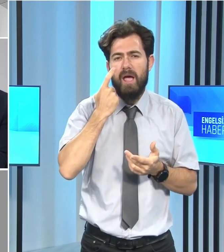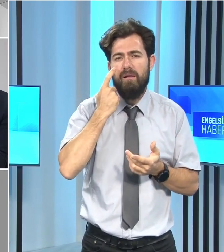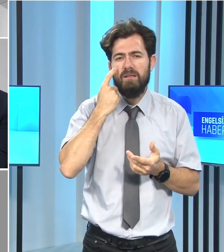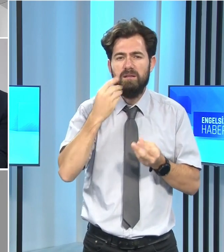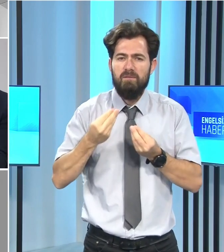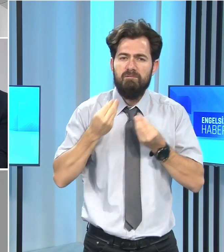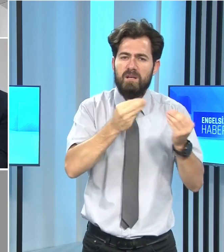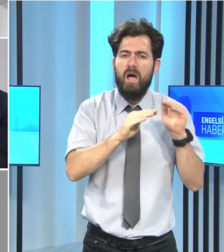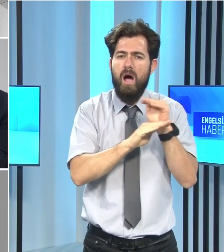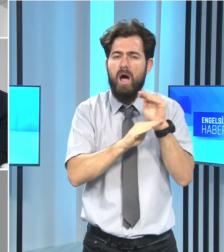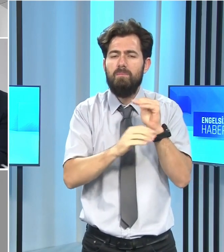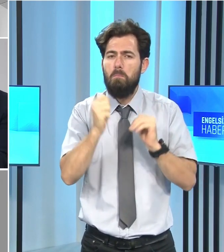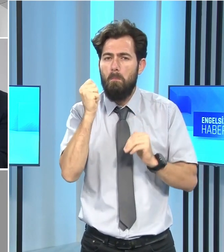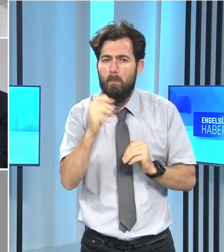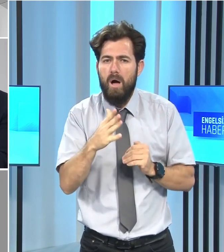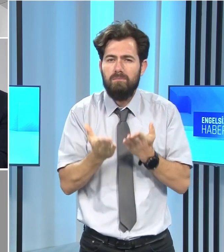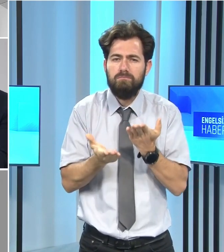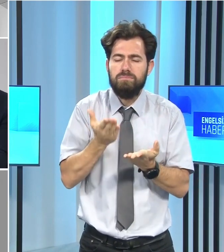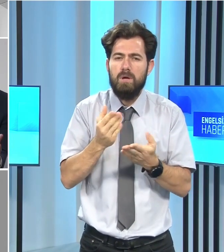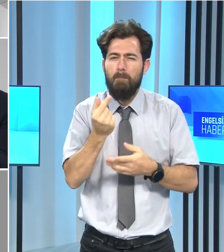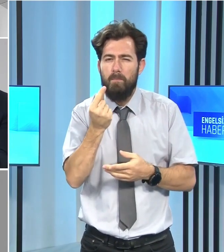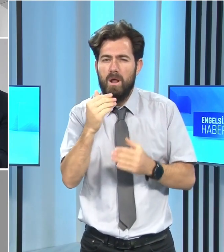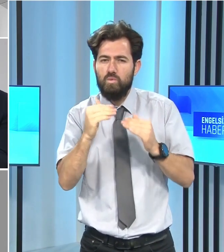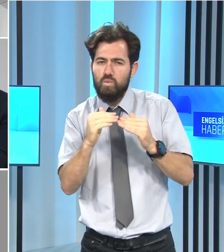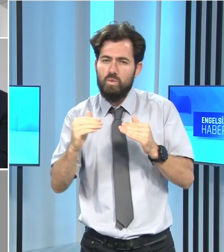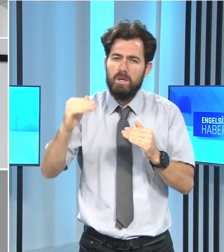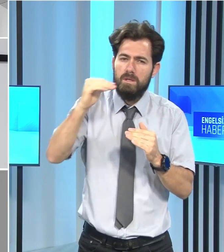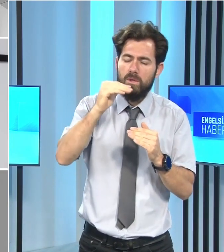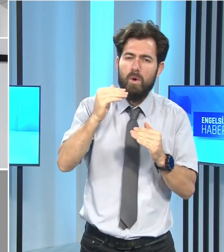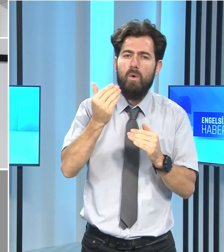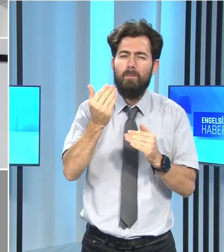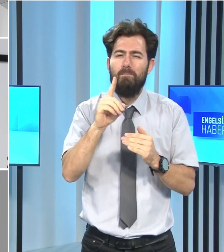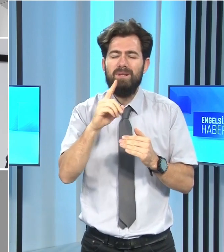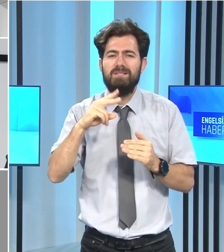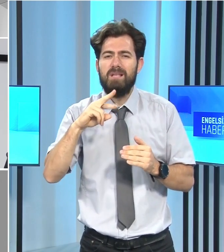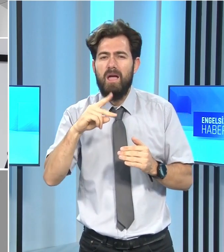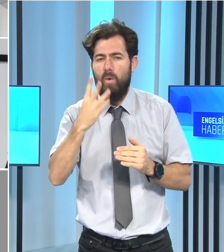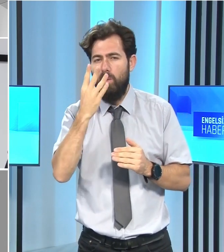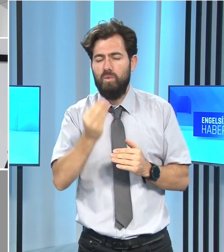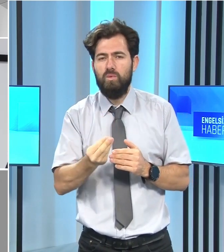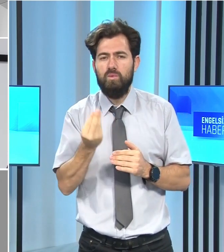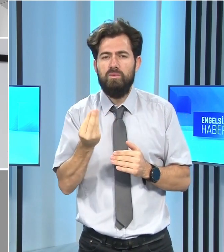verdiği hayat pahalılığının, az biraz üzerinde yuvarlanmış bir rakam olduğunu,